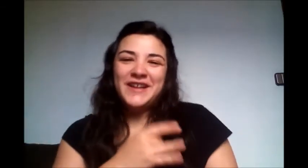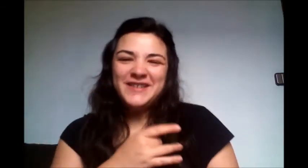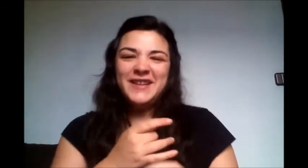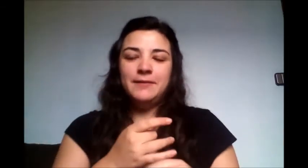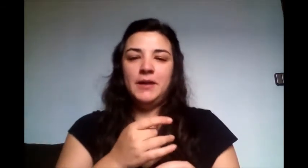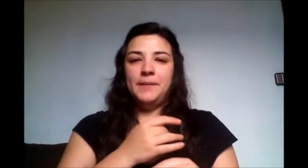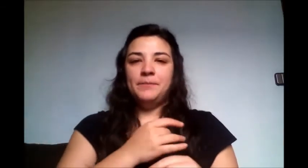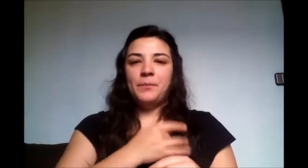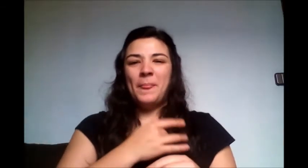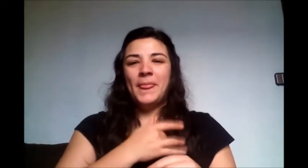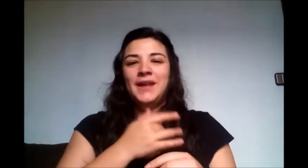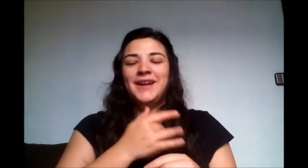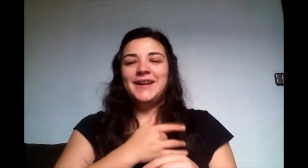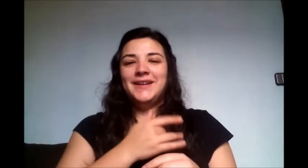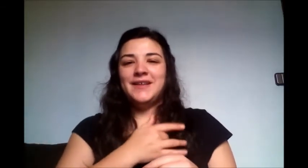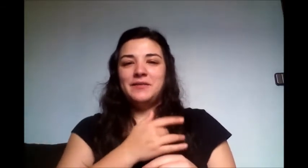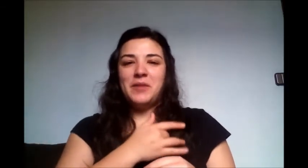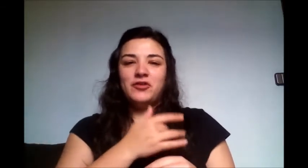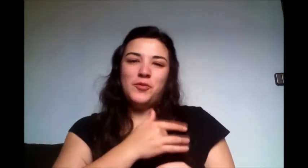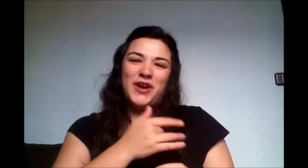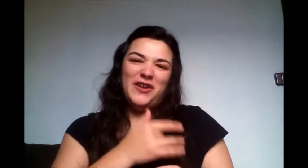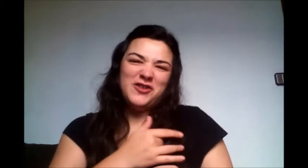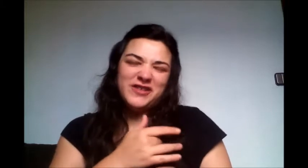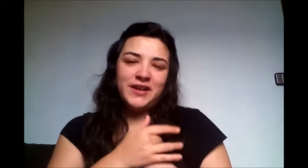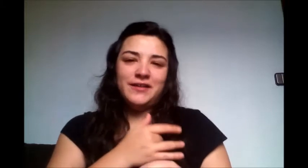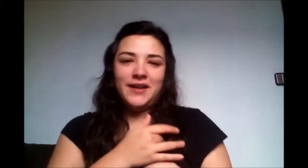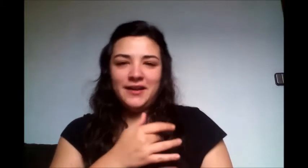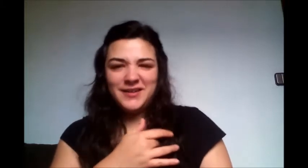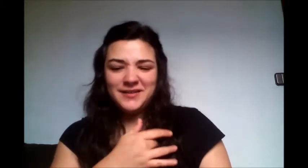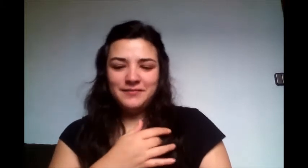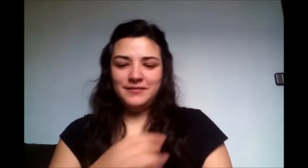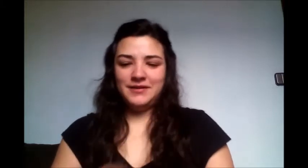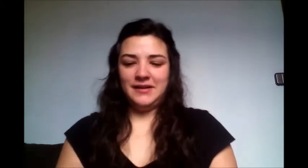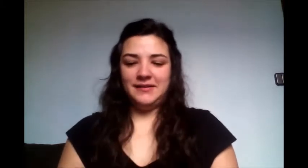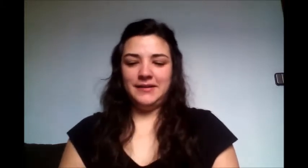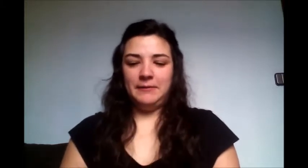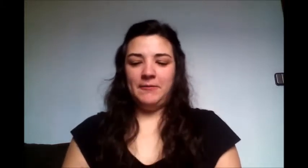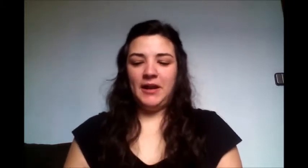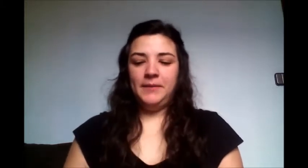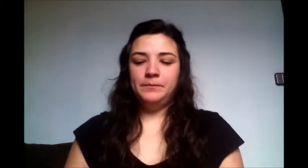Sensible. Este es más como que lo sientes. Es sensible, ¿vale?